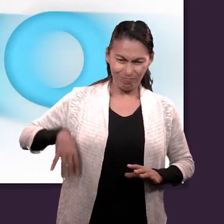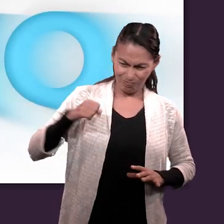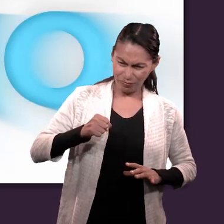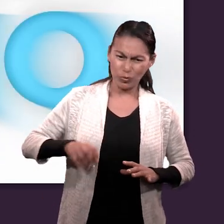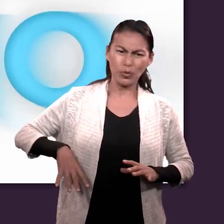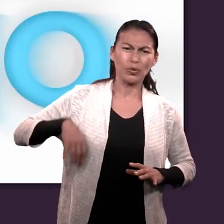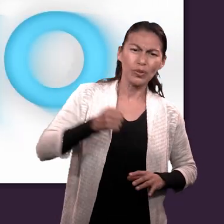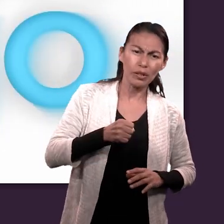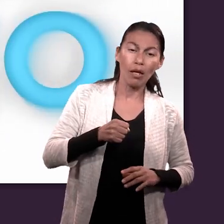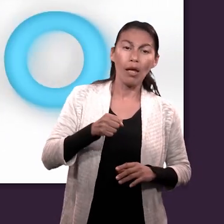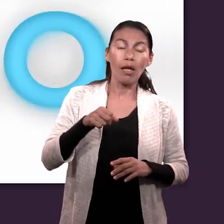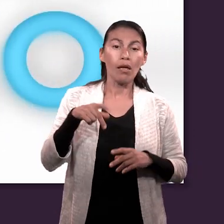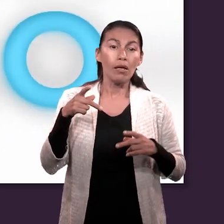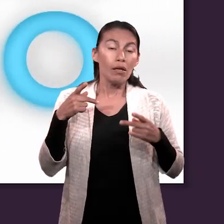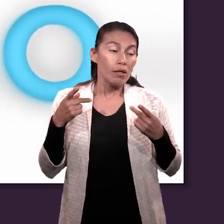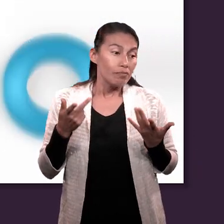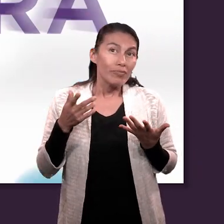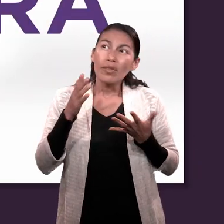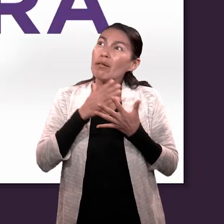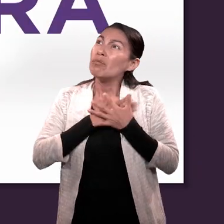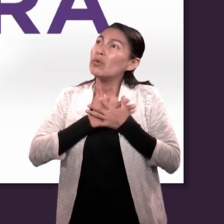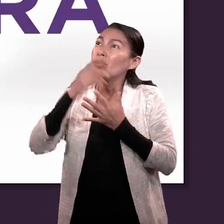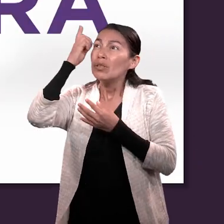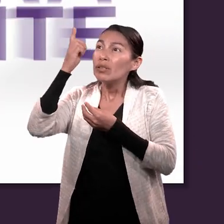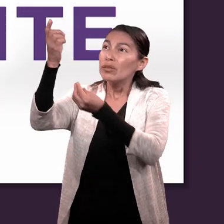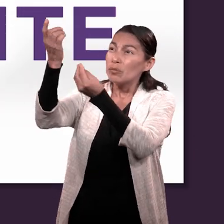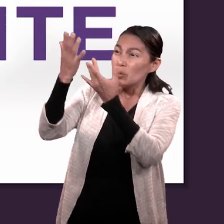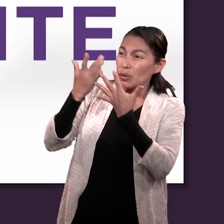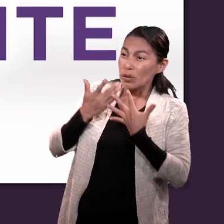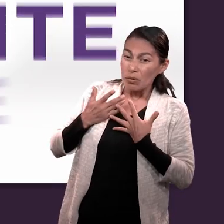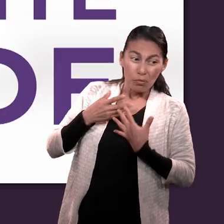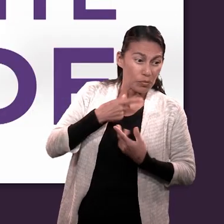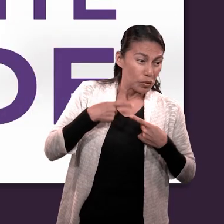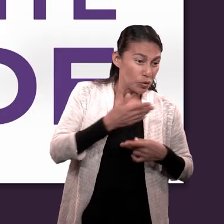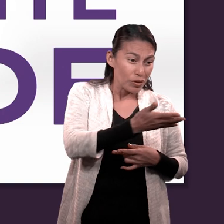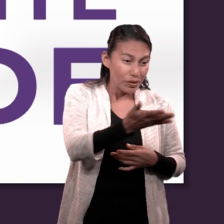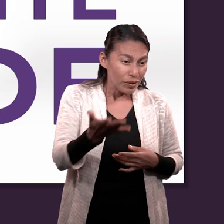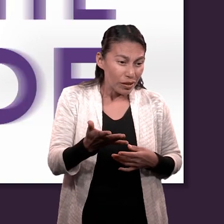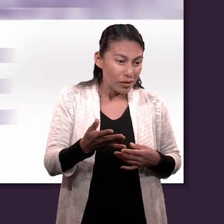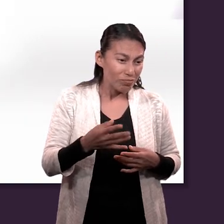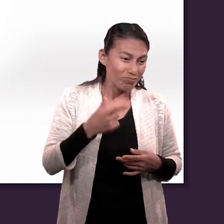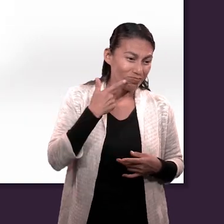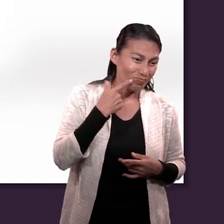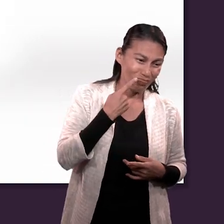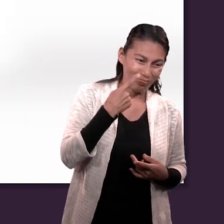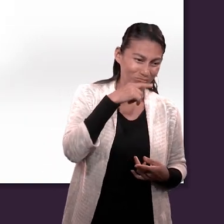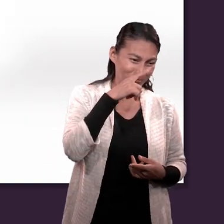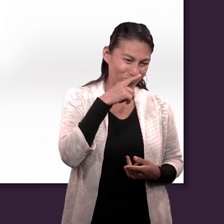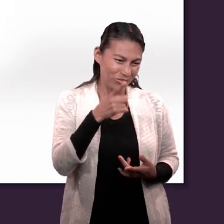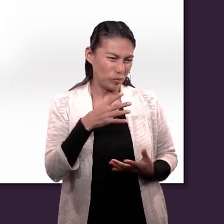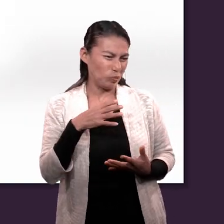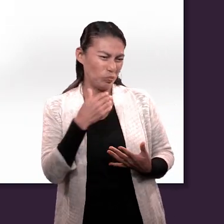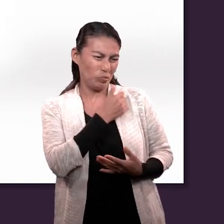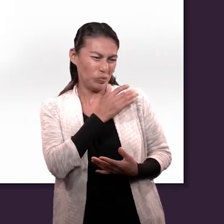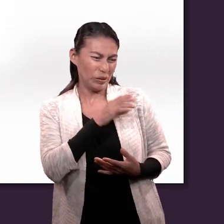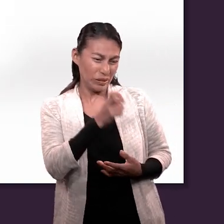poder divino para amar a la gente pecadora, arrogante y rebelde. Quizás uno de los ejemplos más